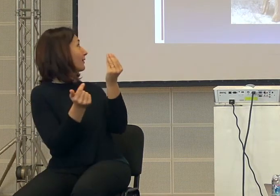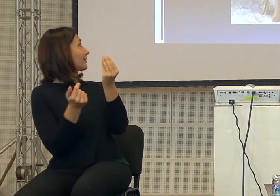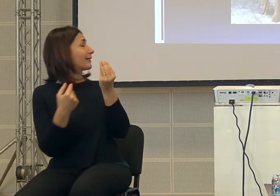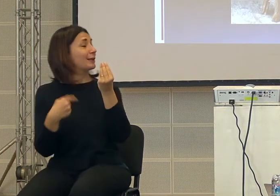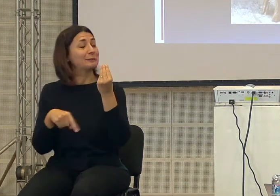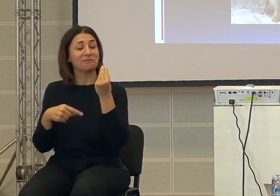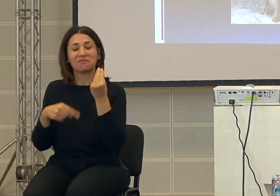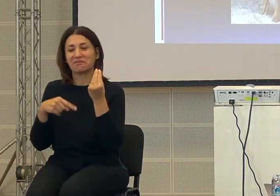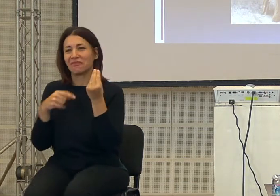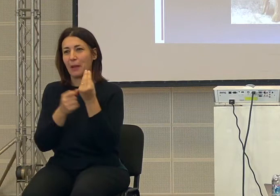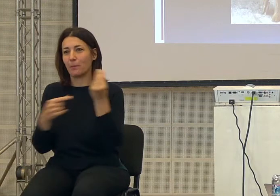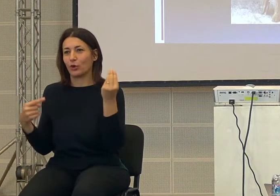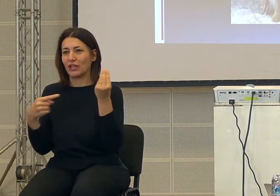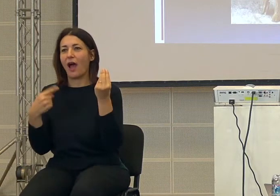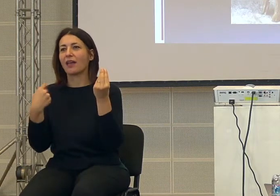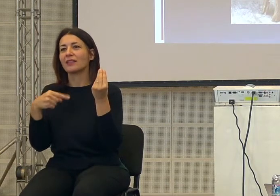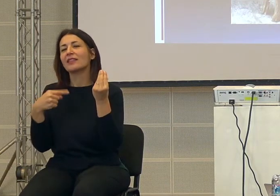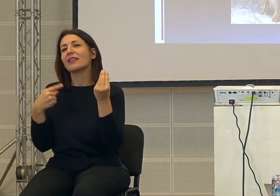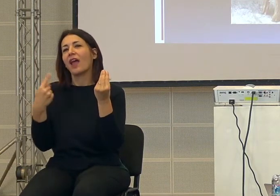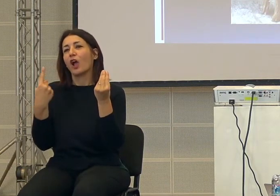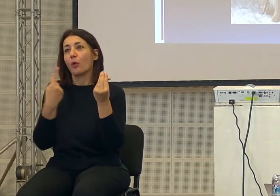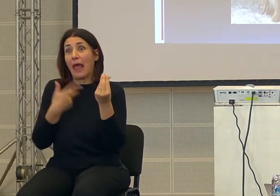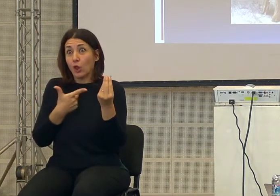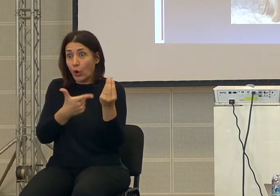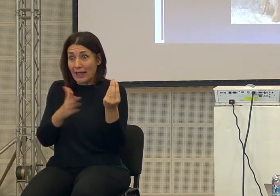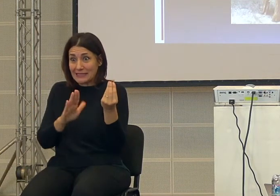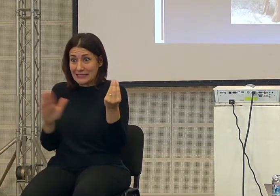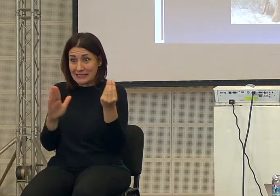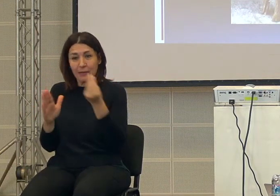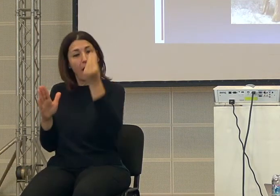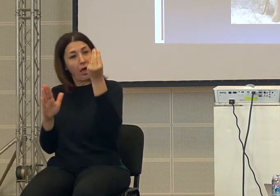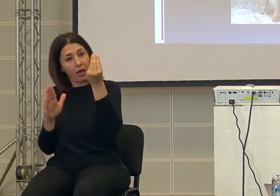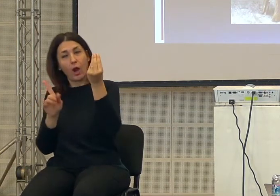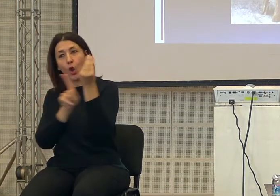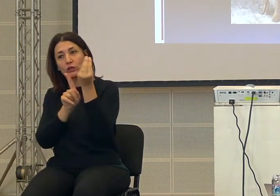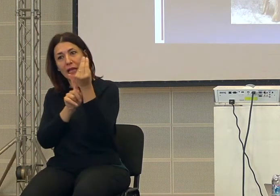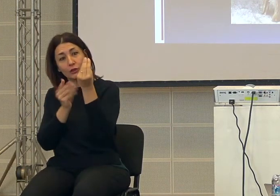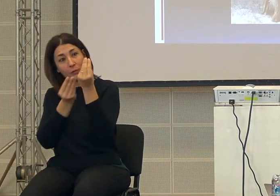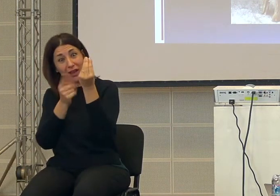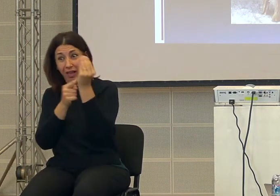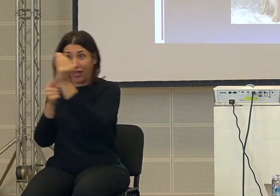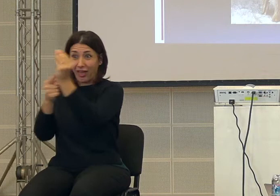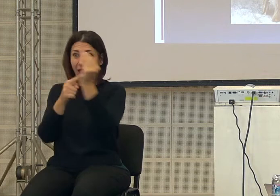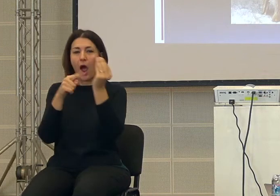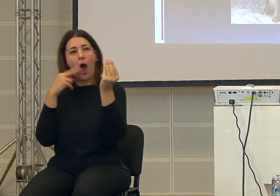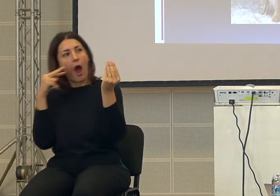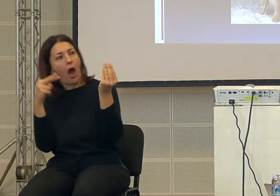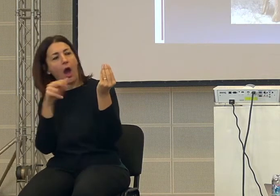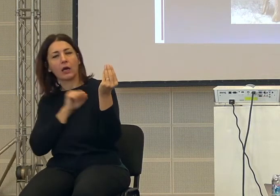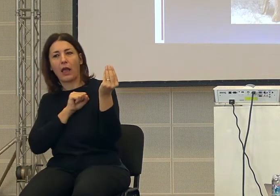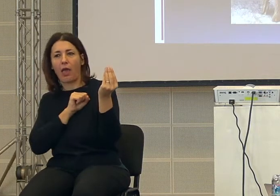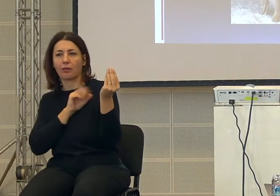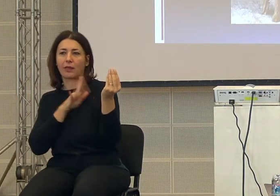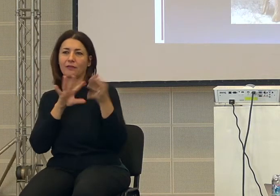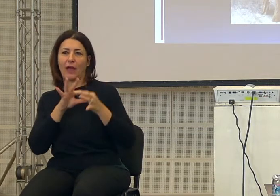si crea delle entità inesistenti che gli permettono di tenere la coesione della tribù molto